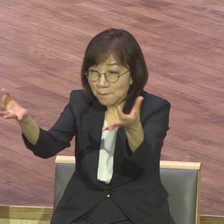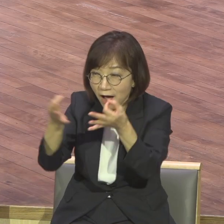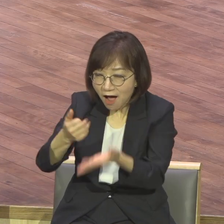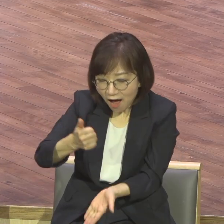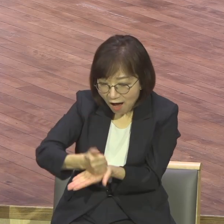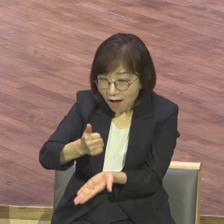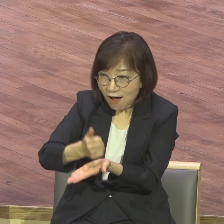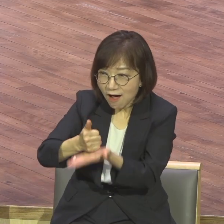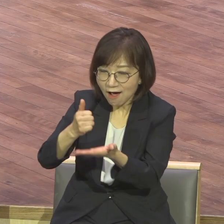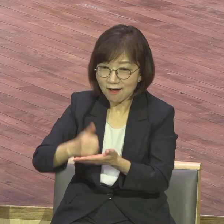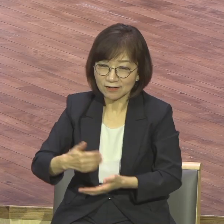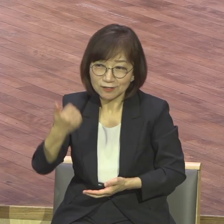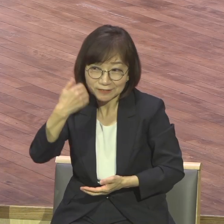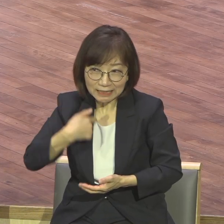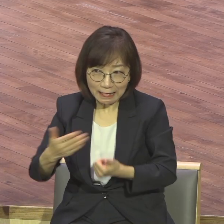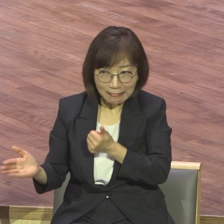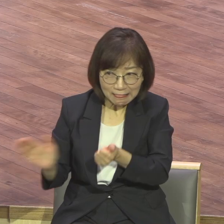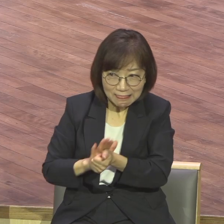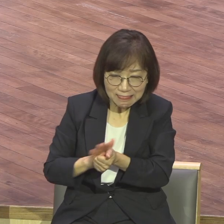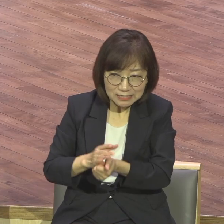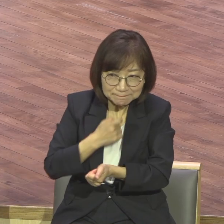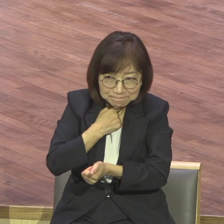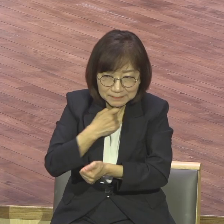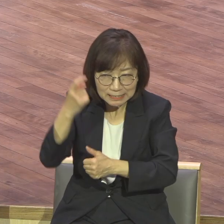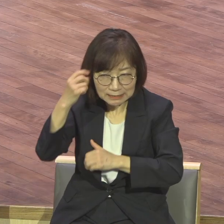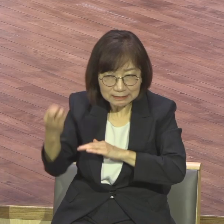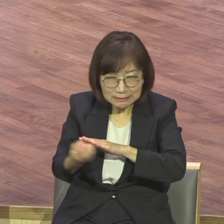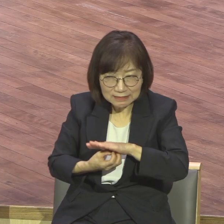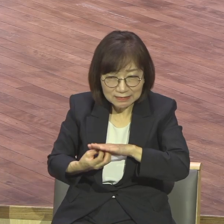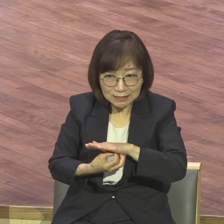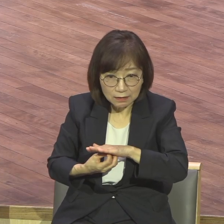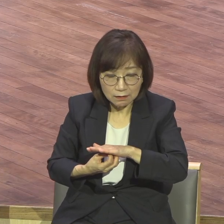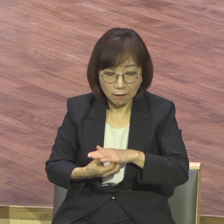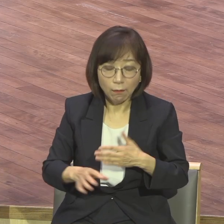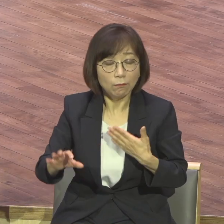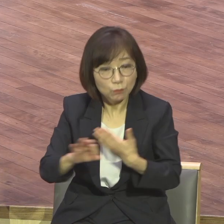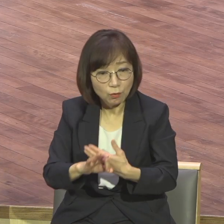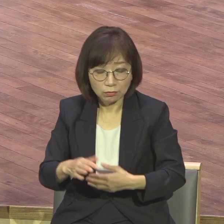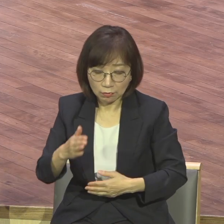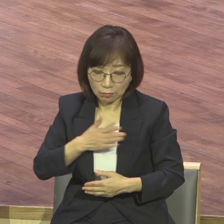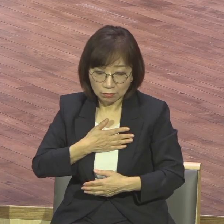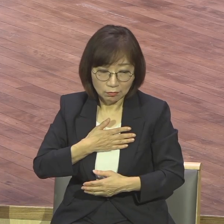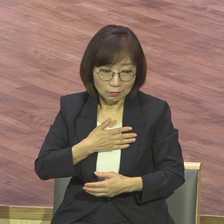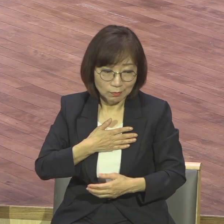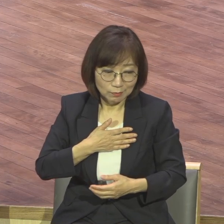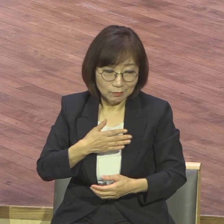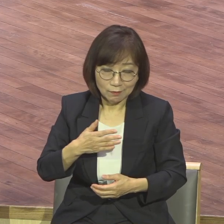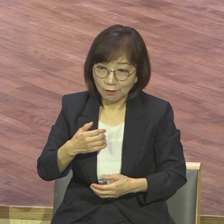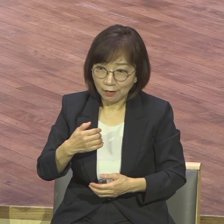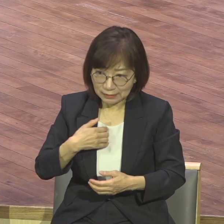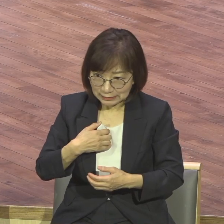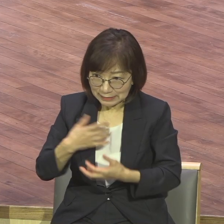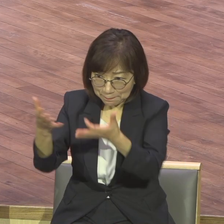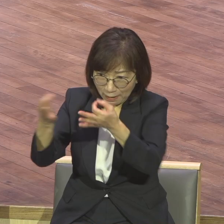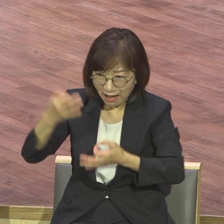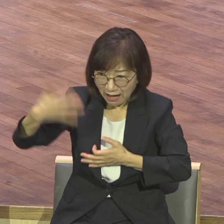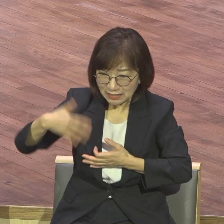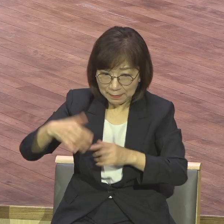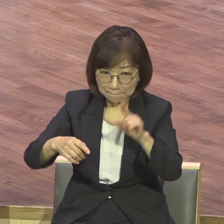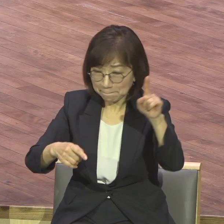좀 대집해줄까 자기가 원하는 만큼 상대방이 인정해 주지 않기 때문에 불만인 것입니다